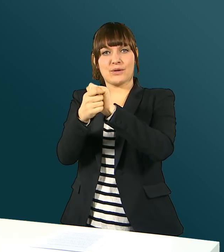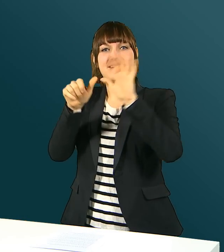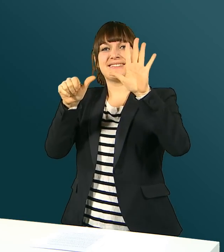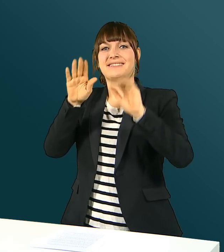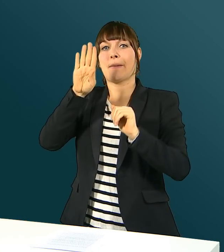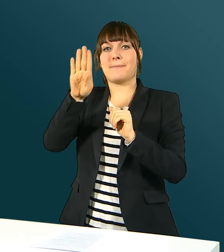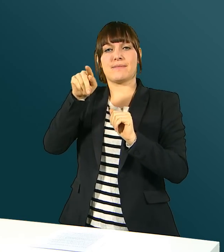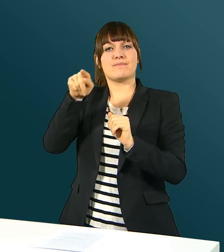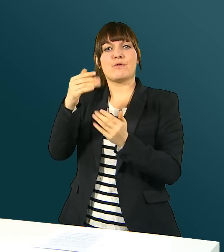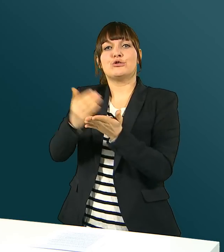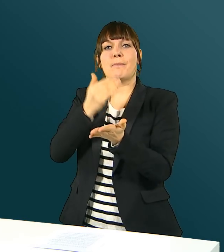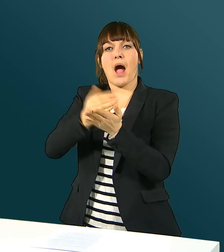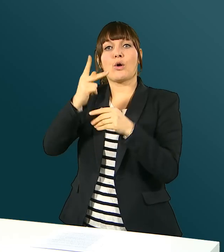der IV, zur Diskussion.